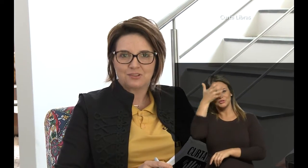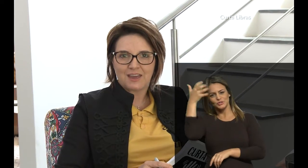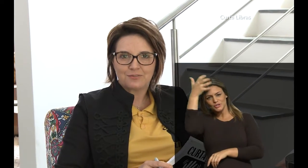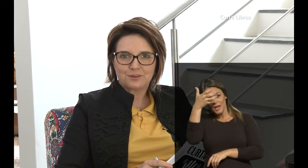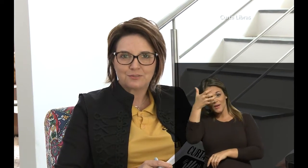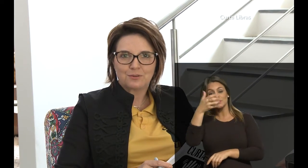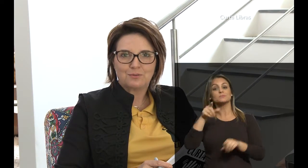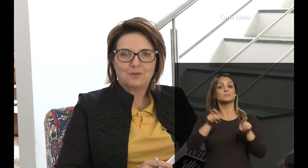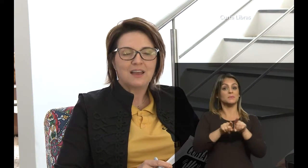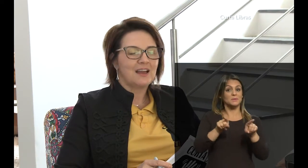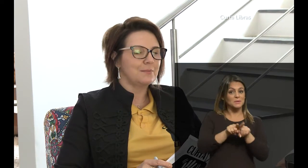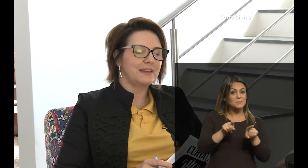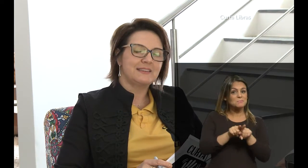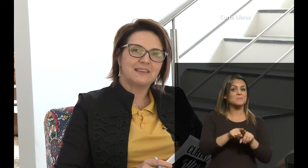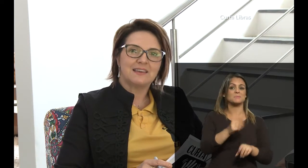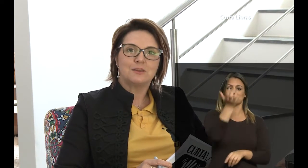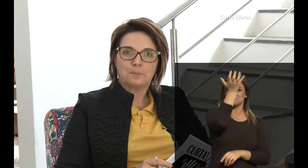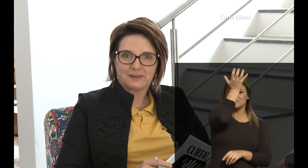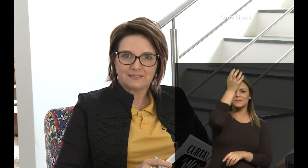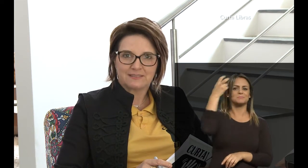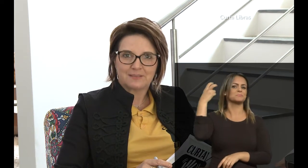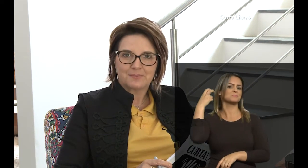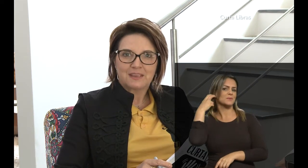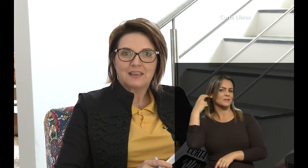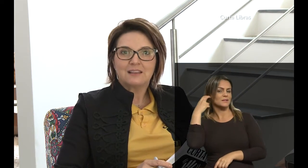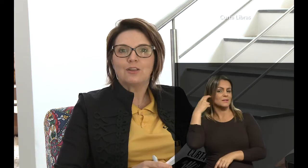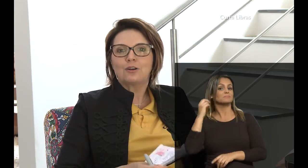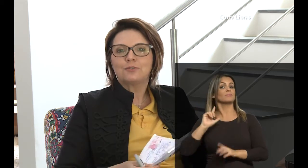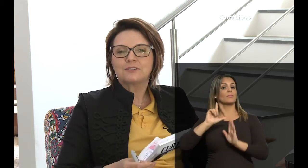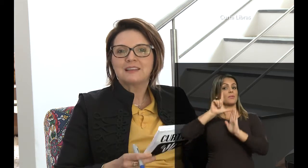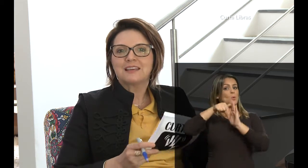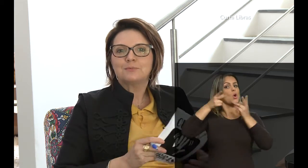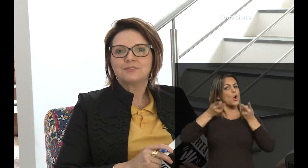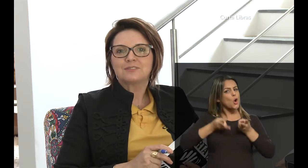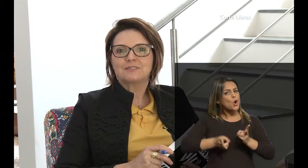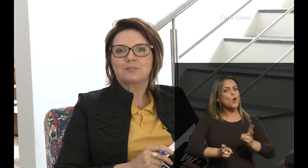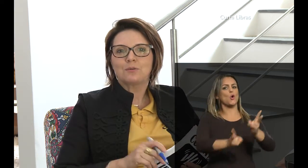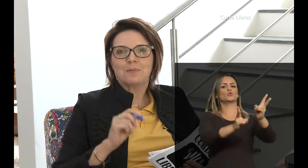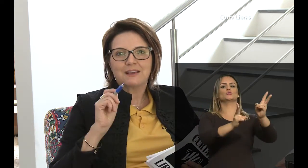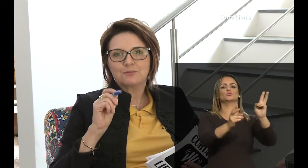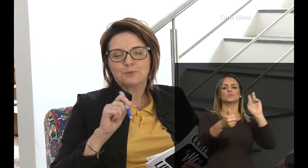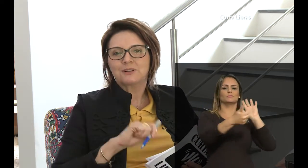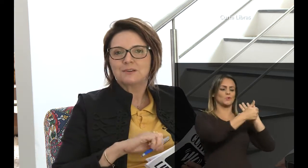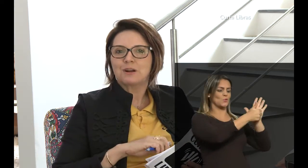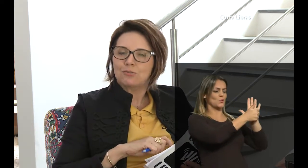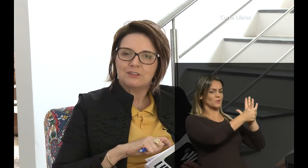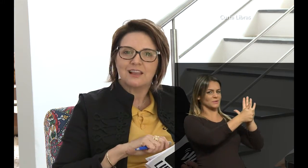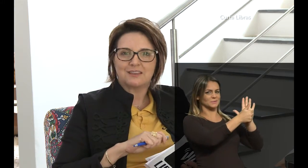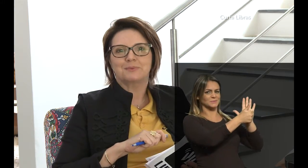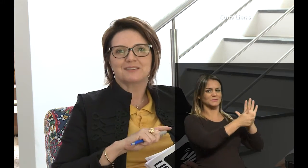Jefferson, a Maite e o Panta. Logo voltaremos com mais um programa Curta Livras.